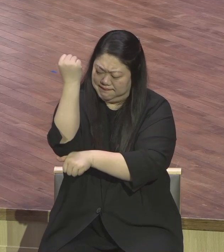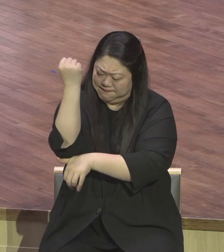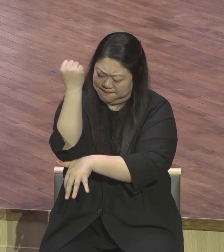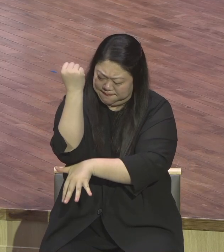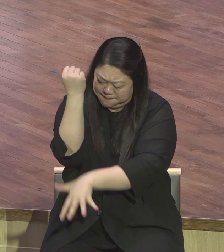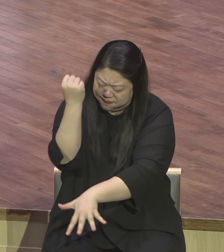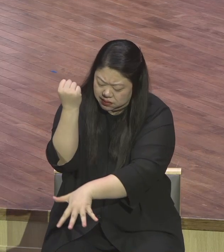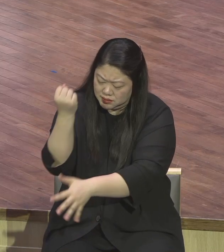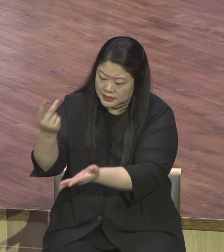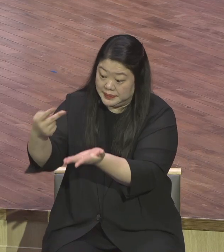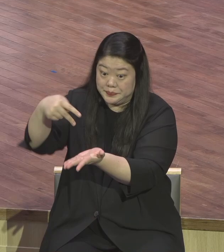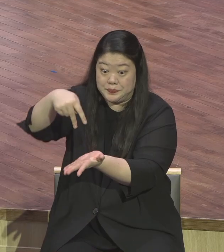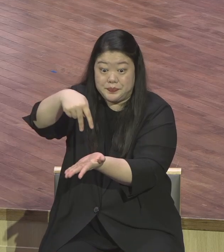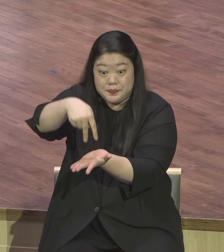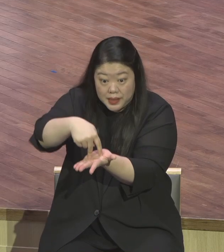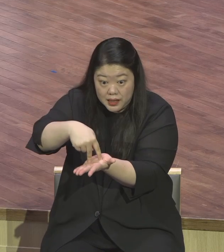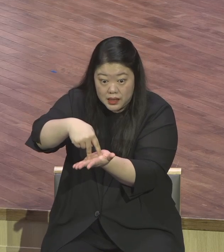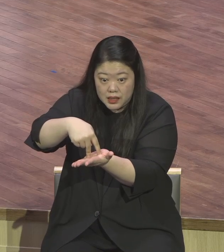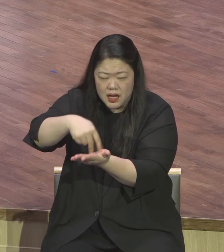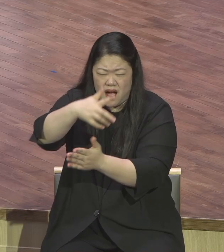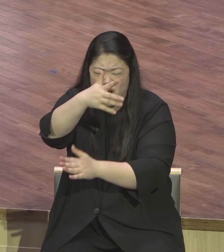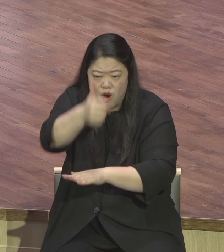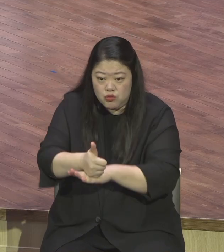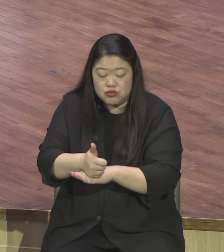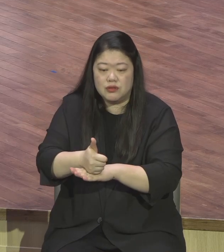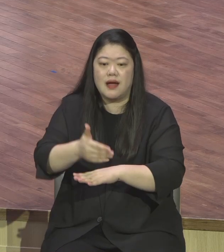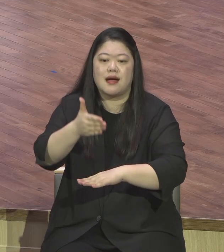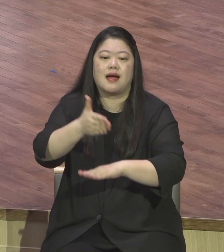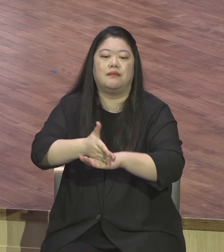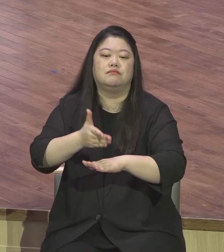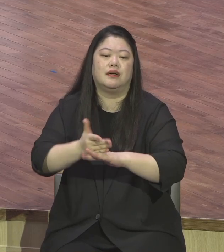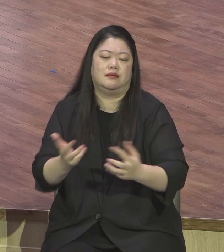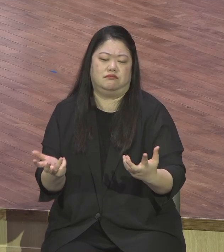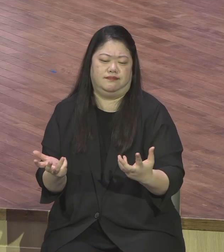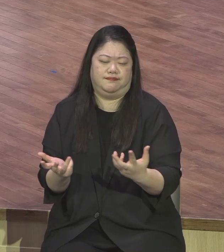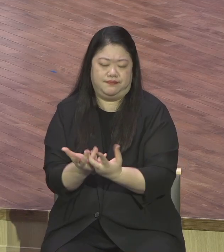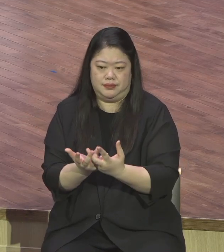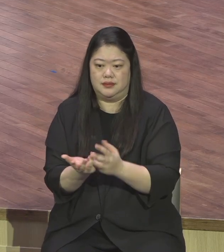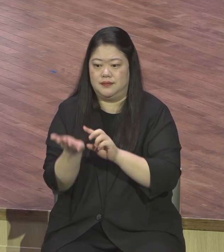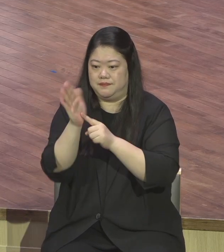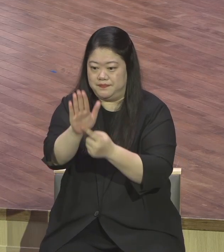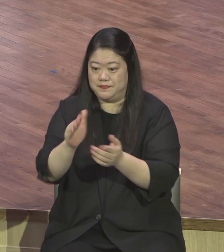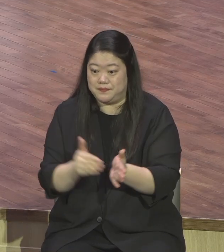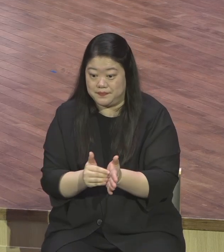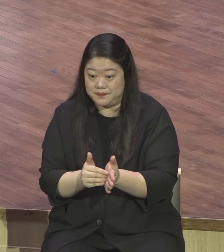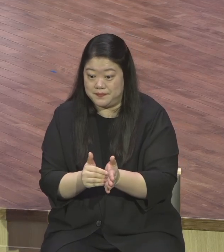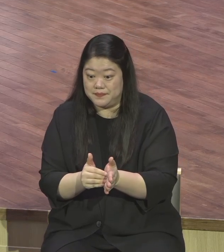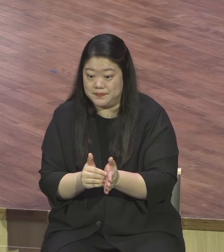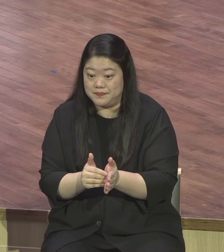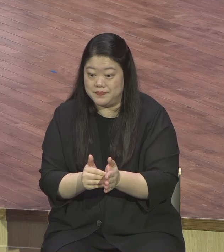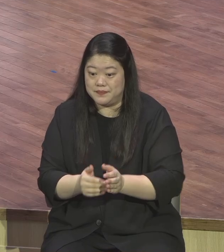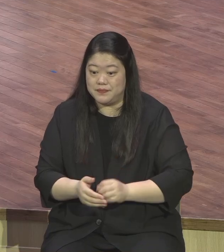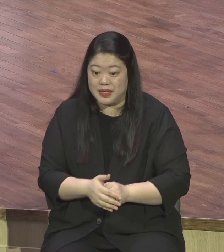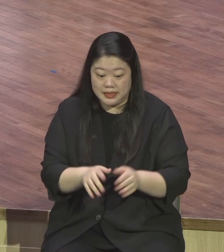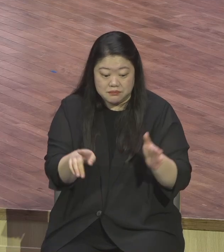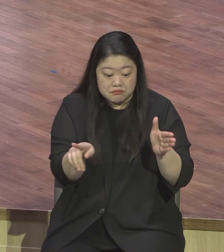궁극적 열매가 뭐냐 감사의 열매다 그랬어요 감사의 열매 믿음에 굳게 서서